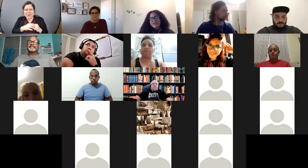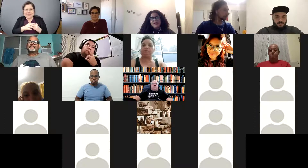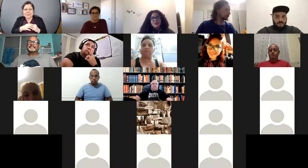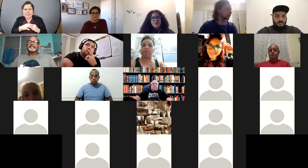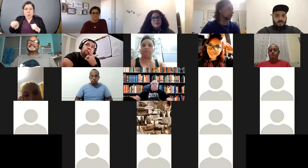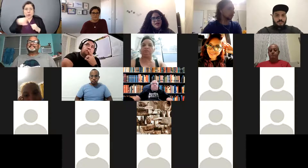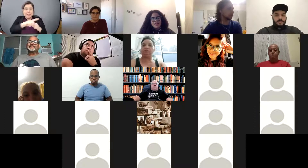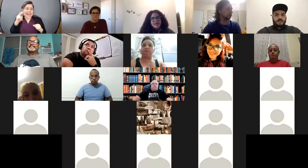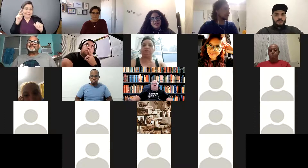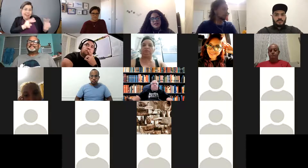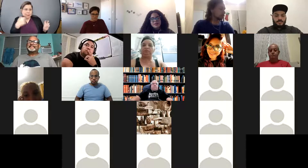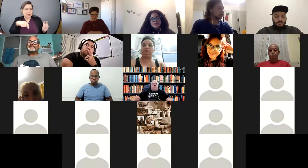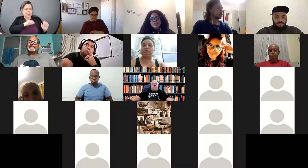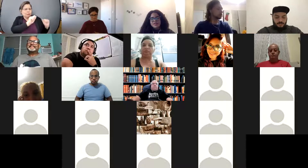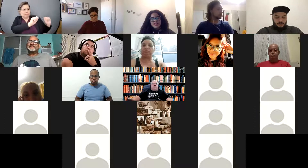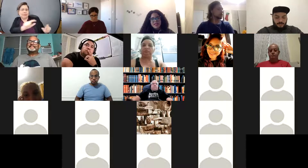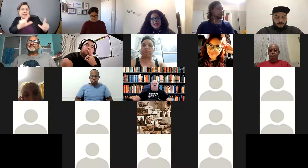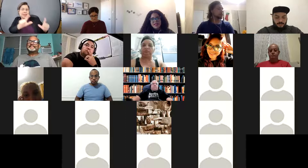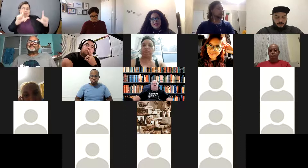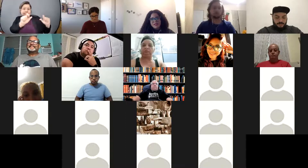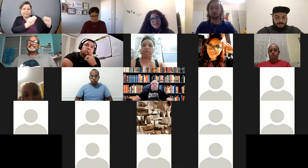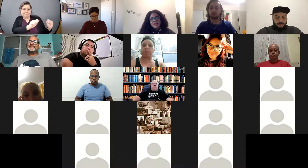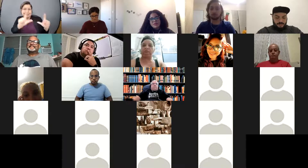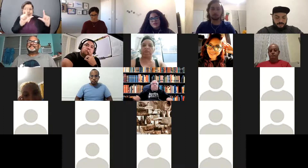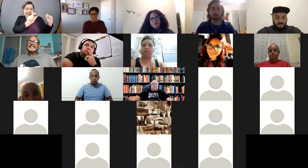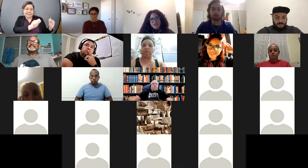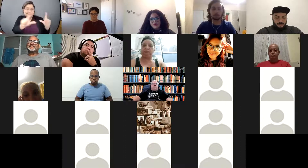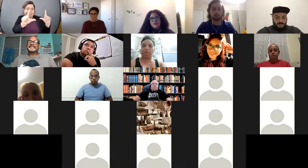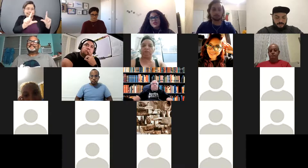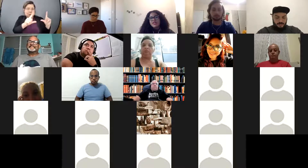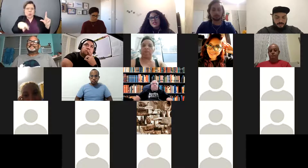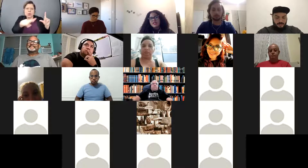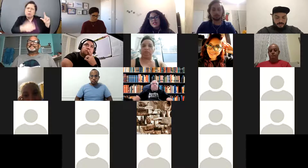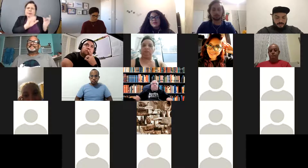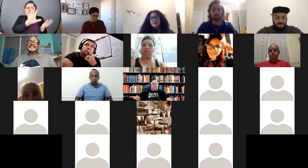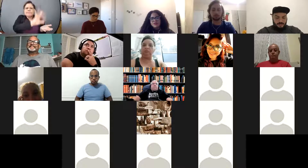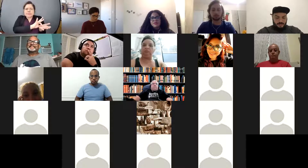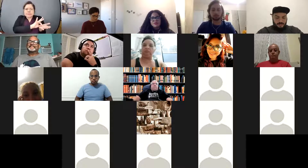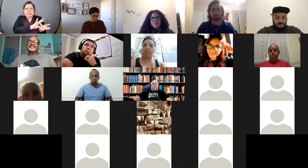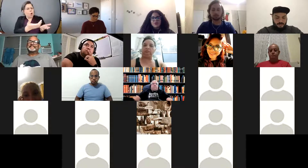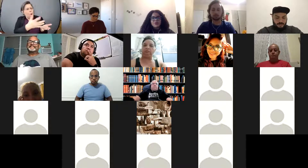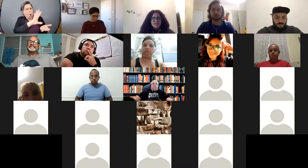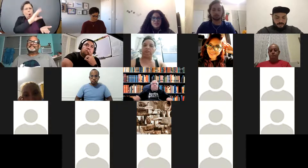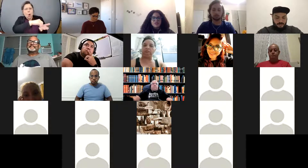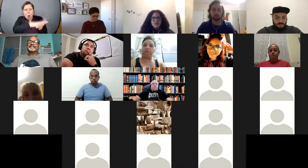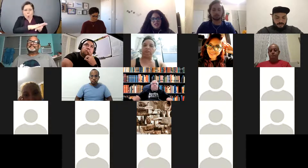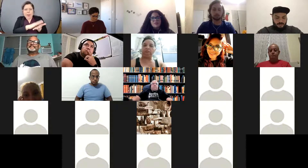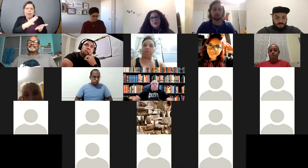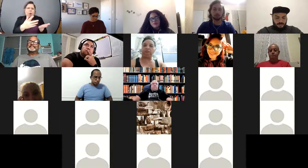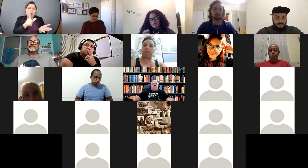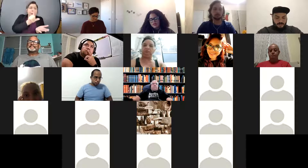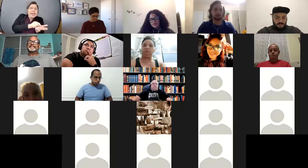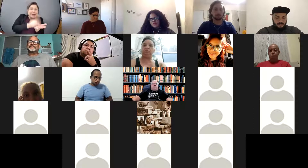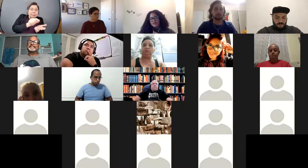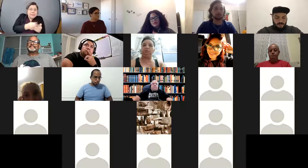creada con y para poblaciones marginadas y vulnerables en Puerto Rico, de la mano de nuestros comités y nuestro equipo,